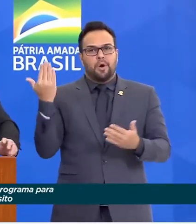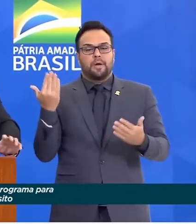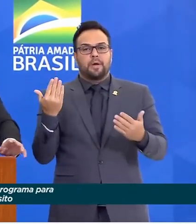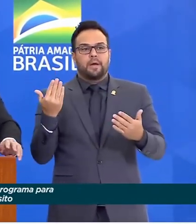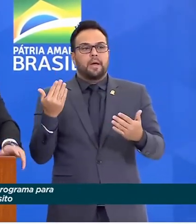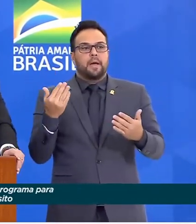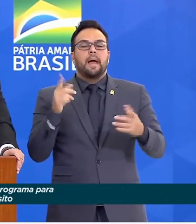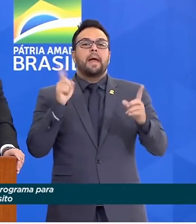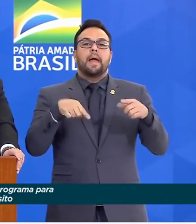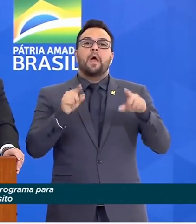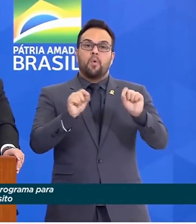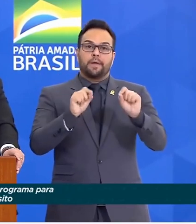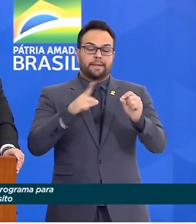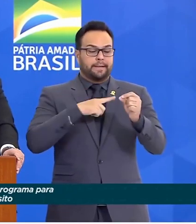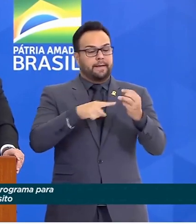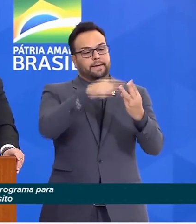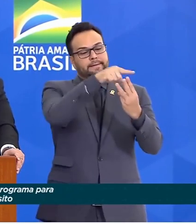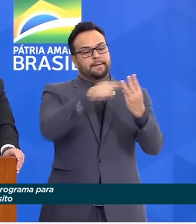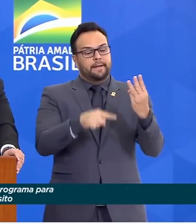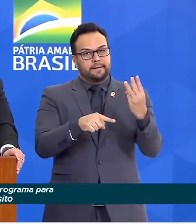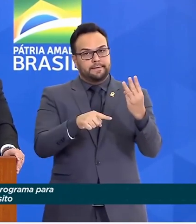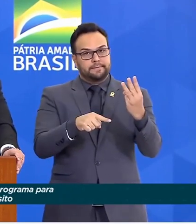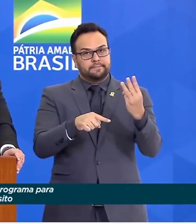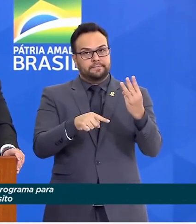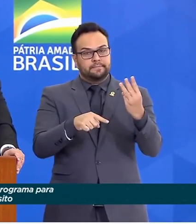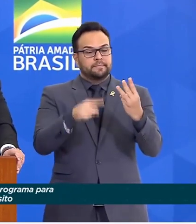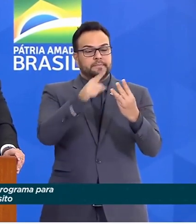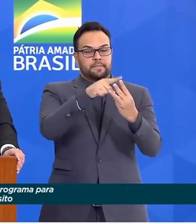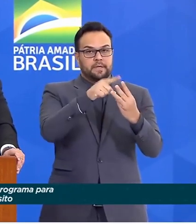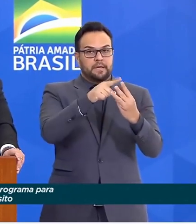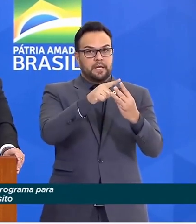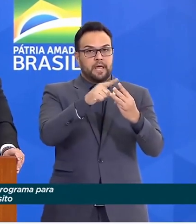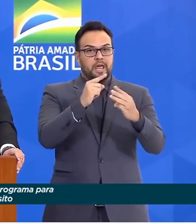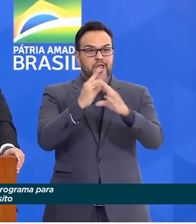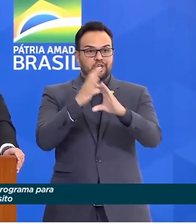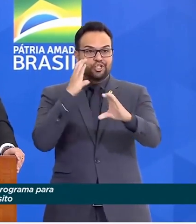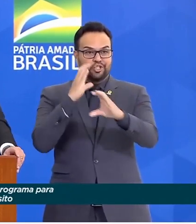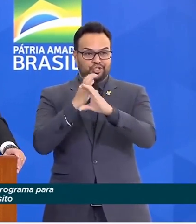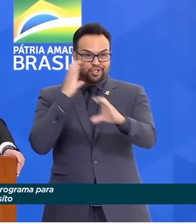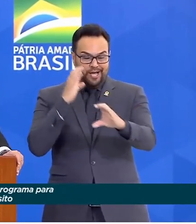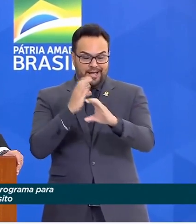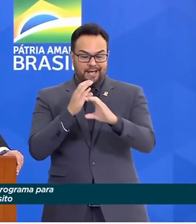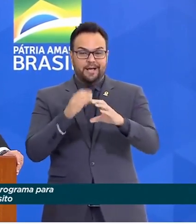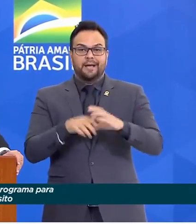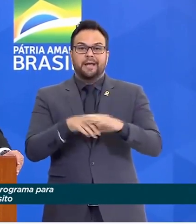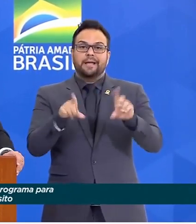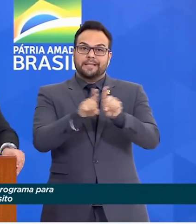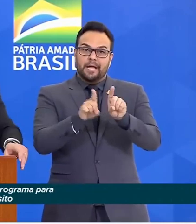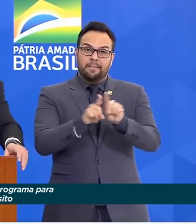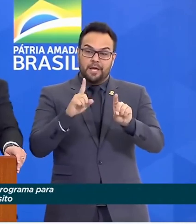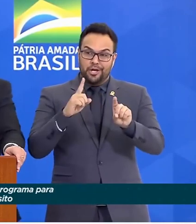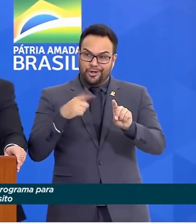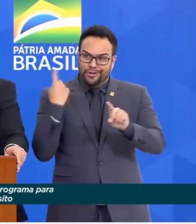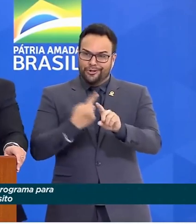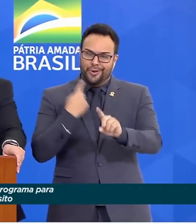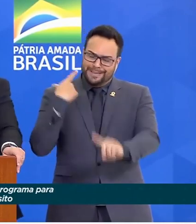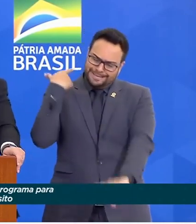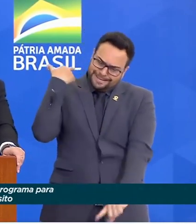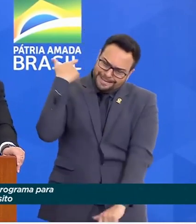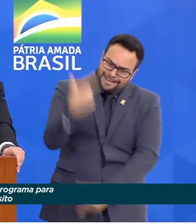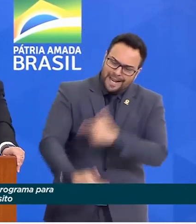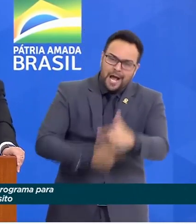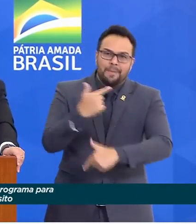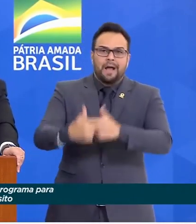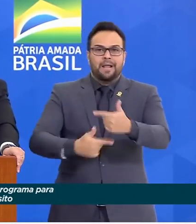calcada num tripé. O tripé da engenharia e nós estamos atuando bastante na